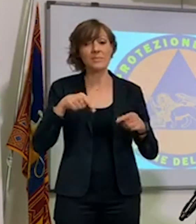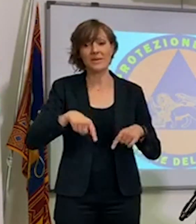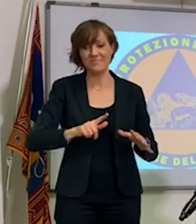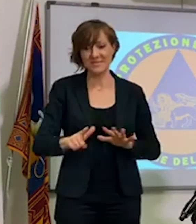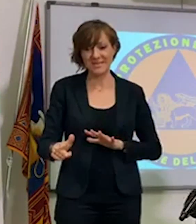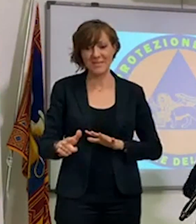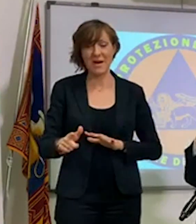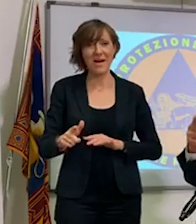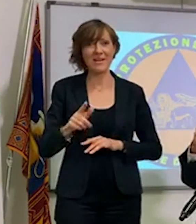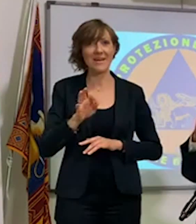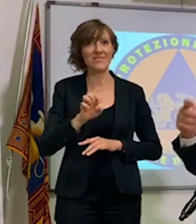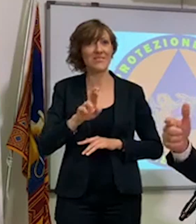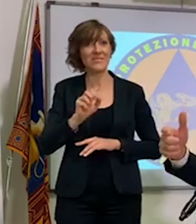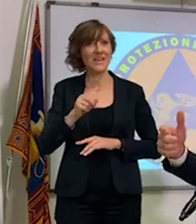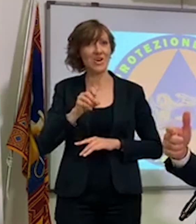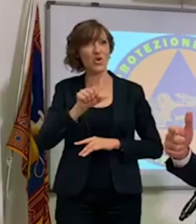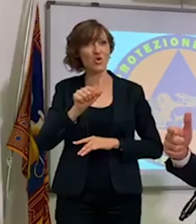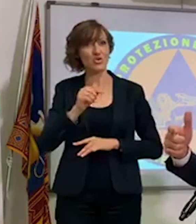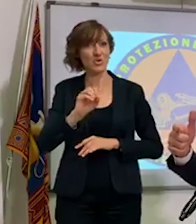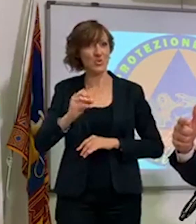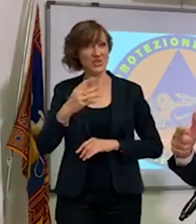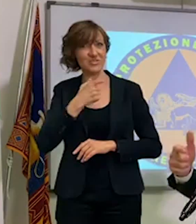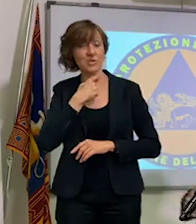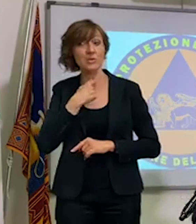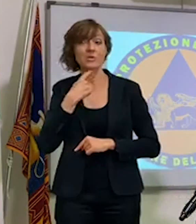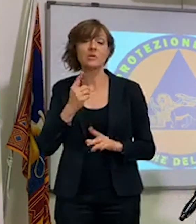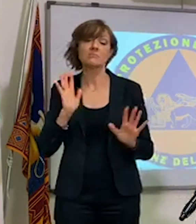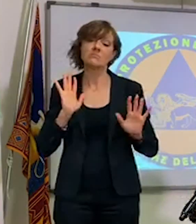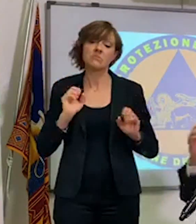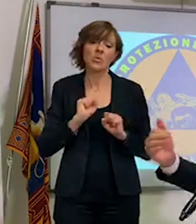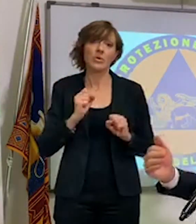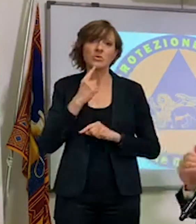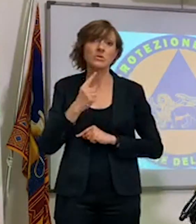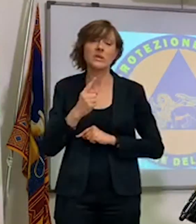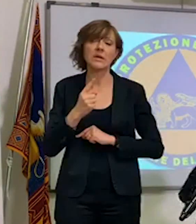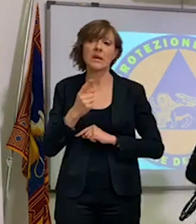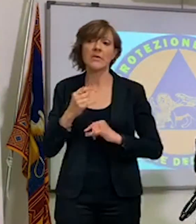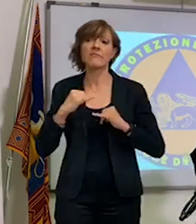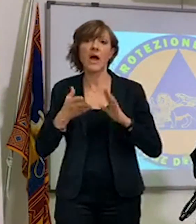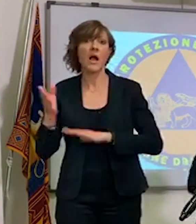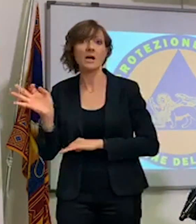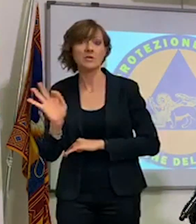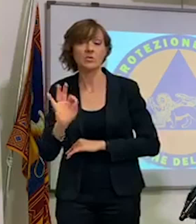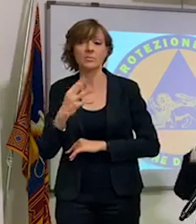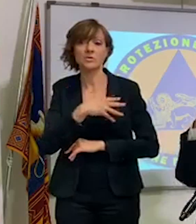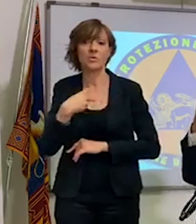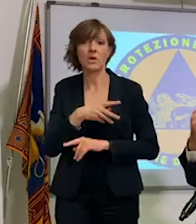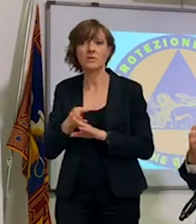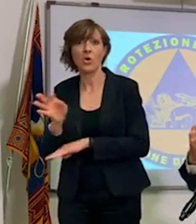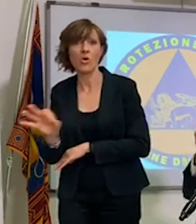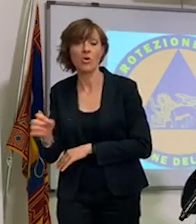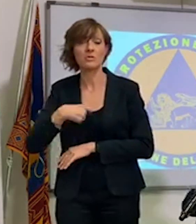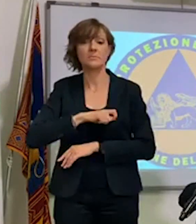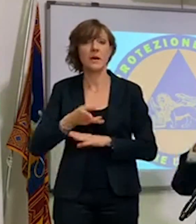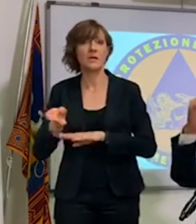ferragosto, non sto dicendo di non andare, non mi permetterei mai di dire non andare in Croazia, non andare in Spagna, non